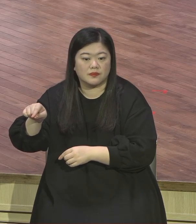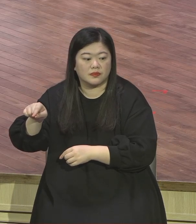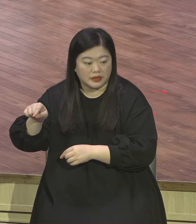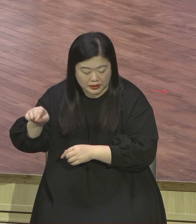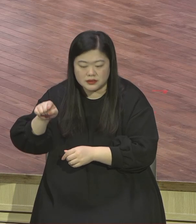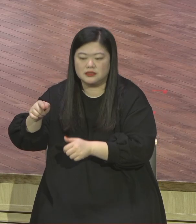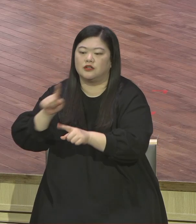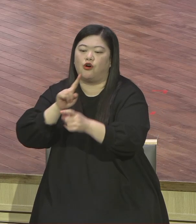합니다.